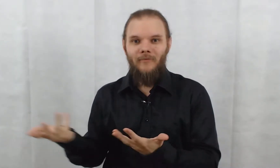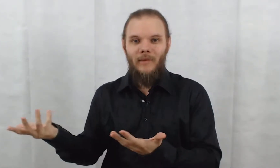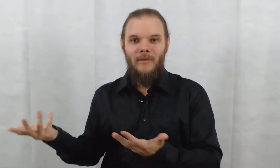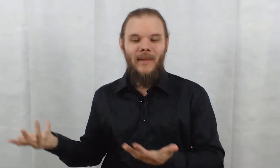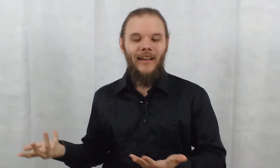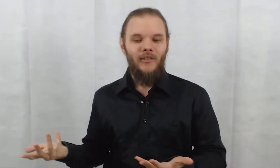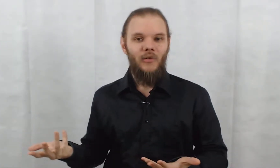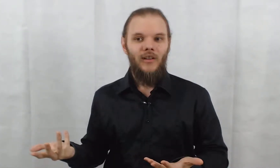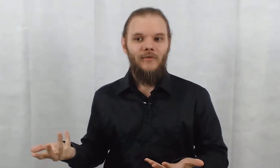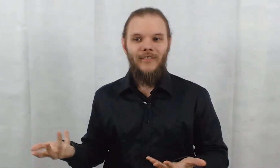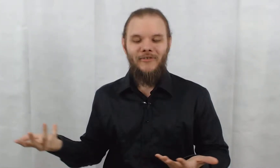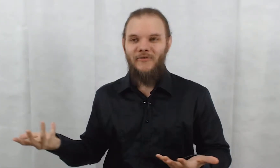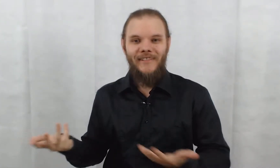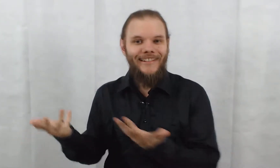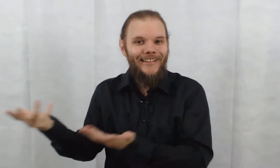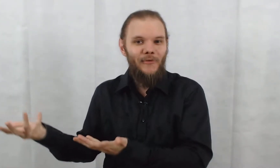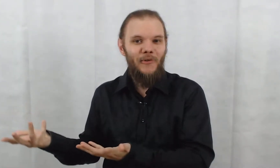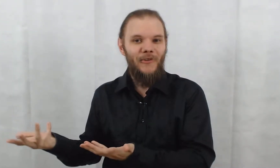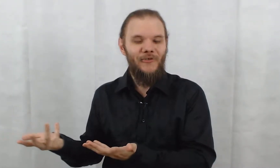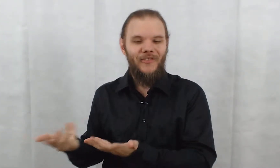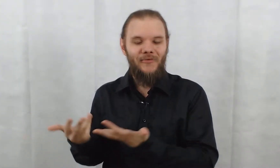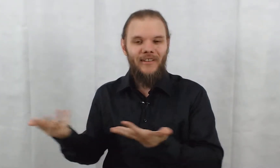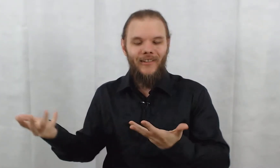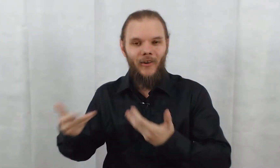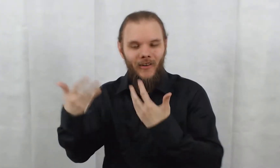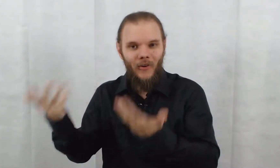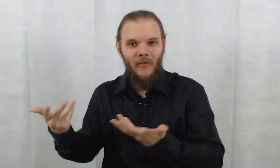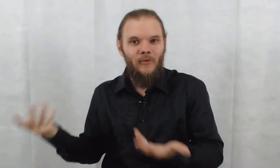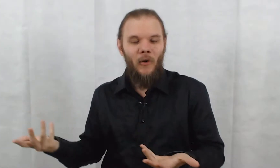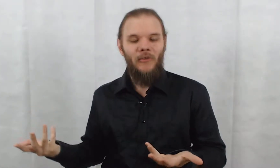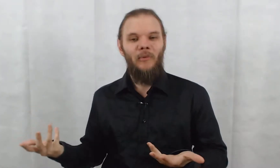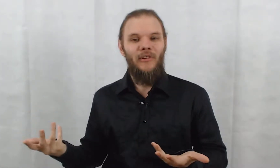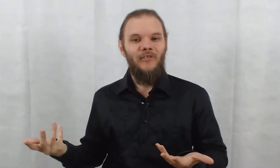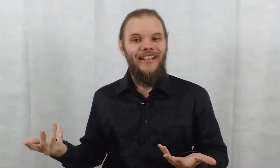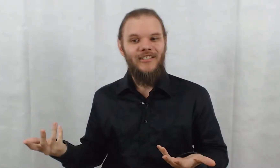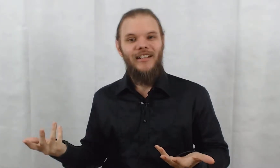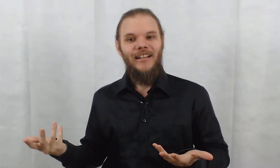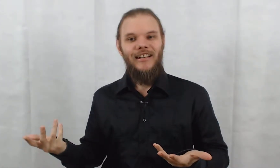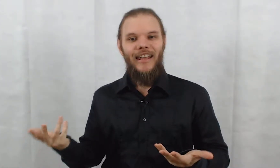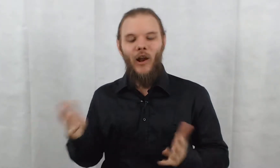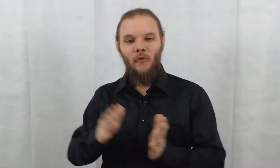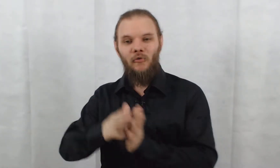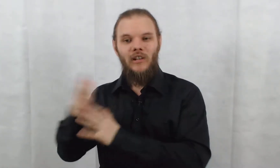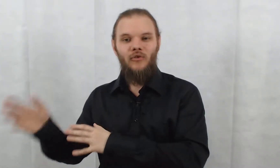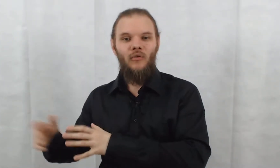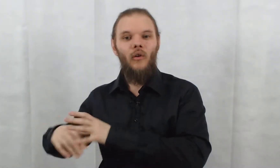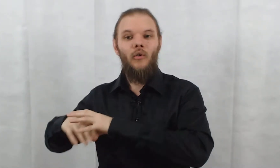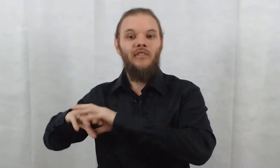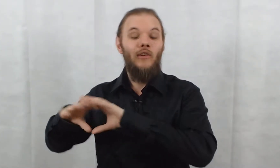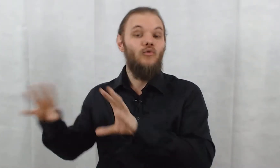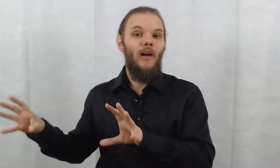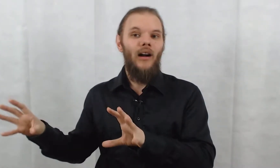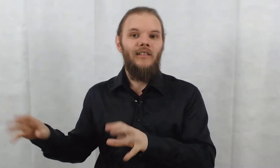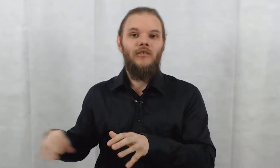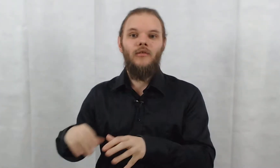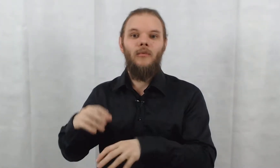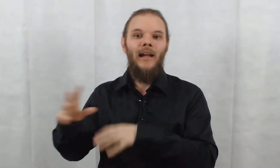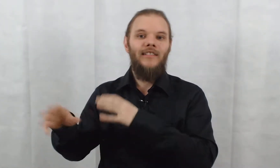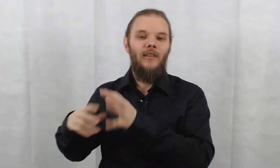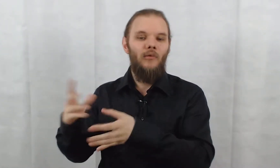Mais merde, quoi. Je voulais des infos. Je voulais en apprendre davantage. Et là, on switch sur le côté humain avec Matt Cable